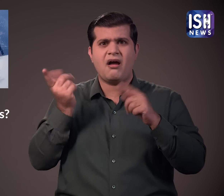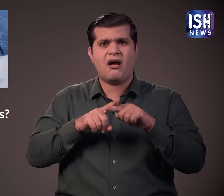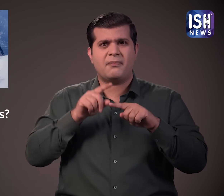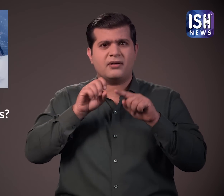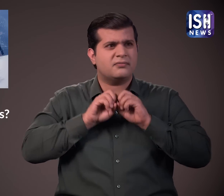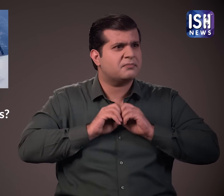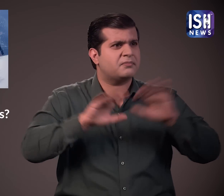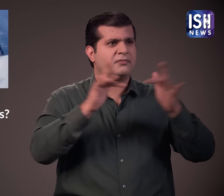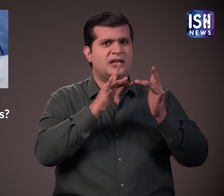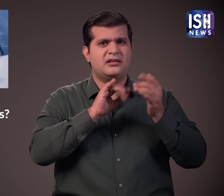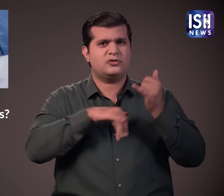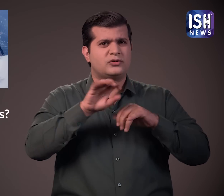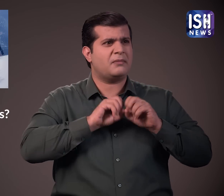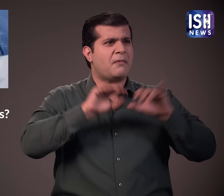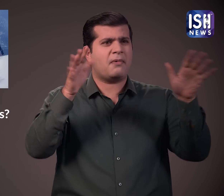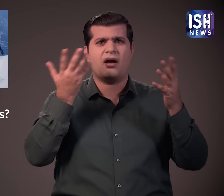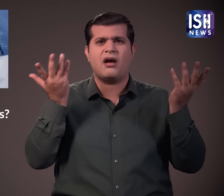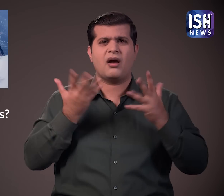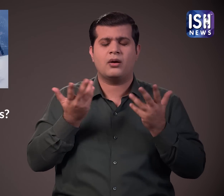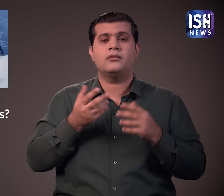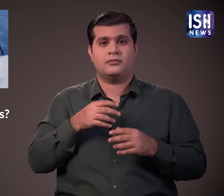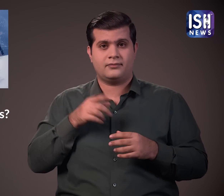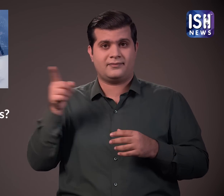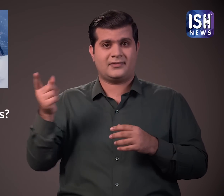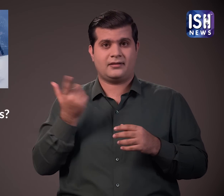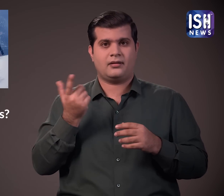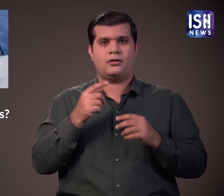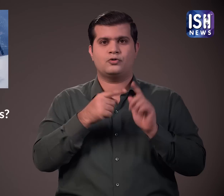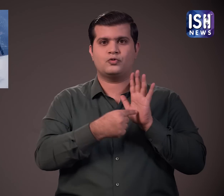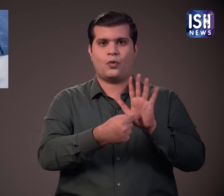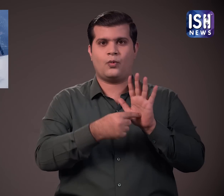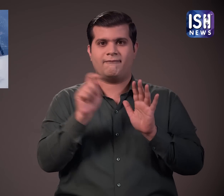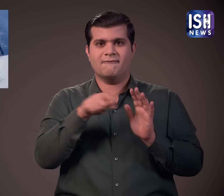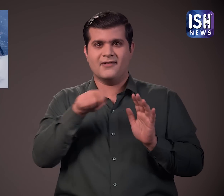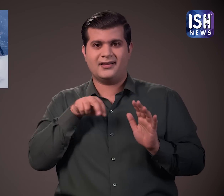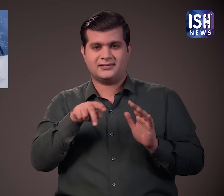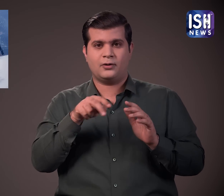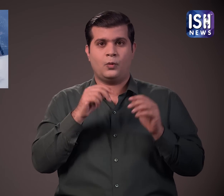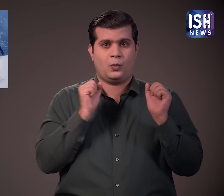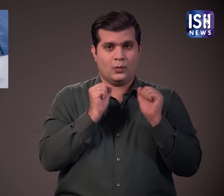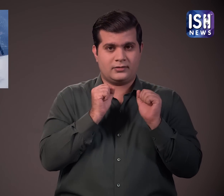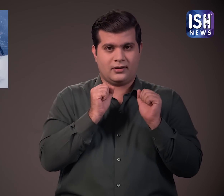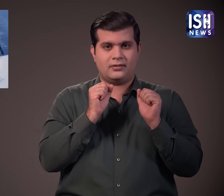फैशन शो में पहली बार सामने आने के बाद बैग सोशल मीडिया पर वाइरल हो गया